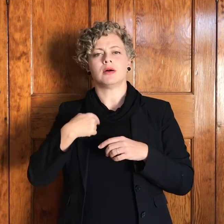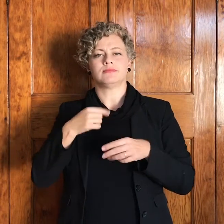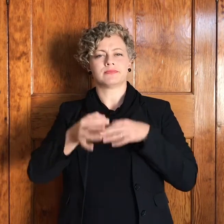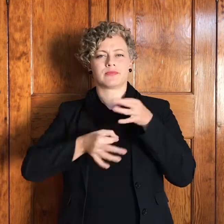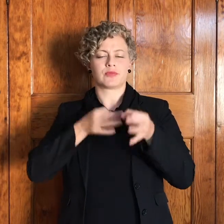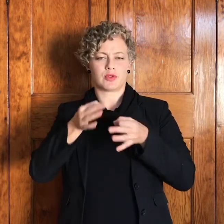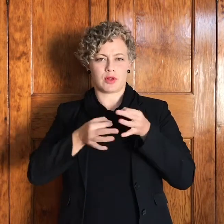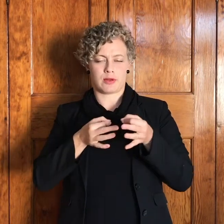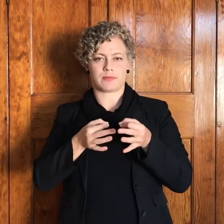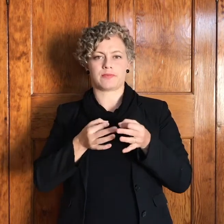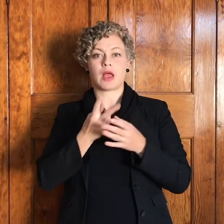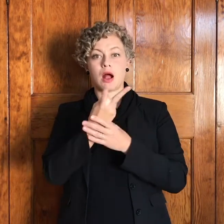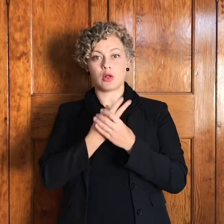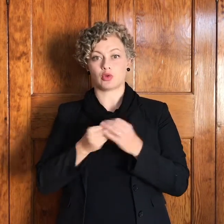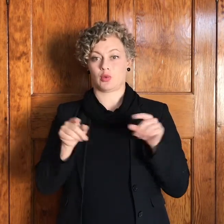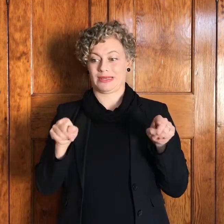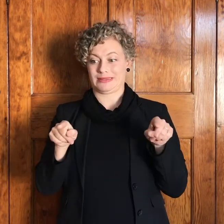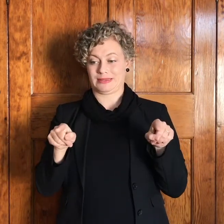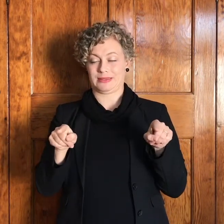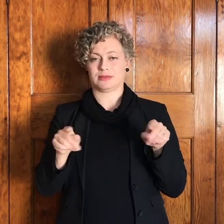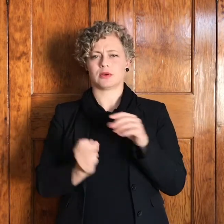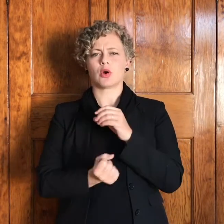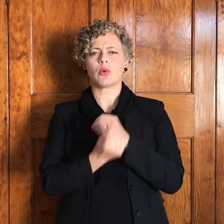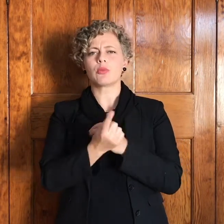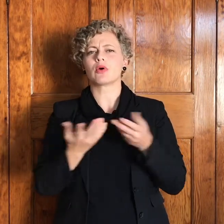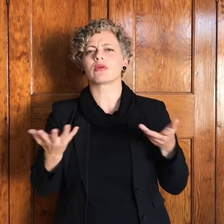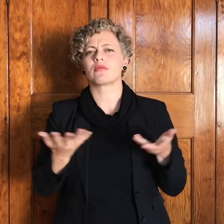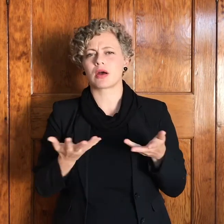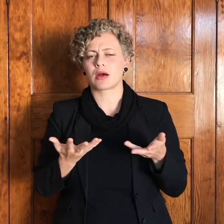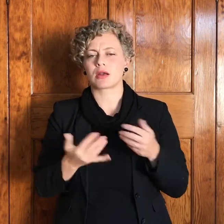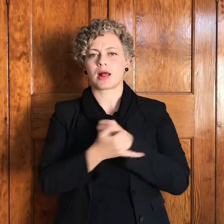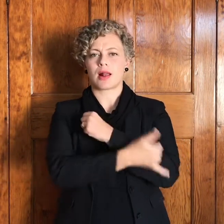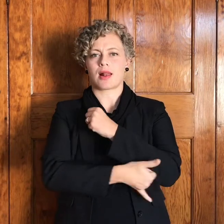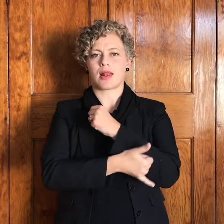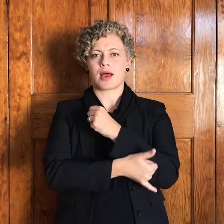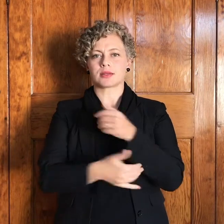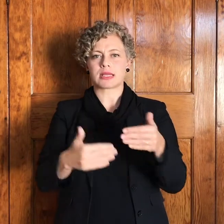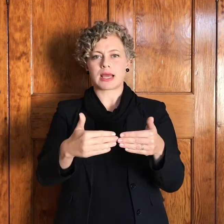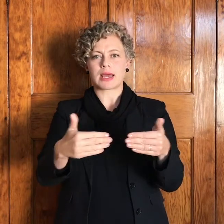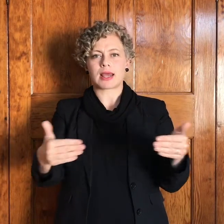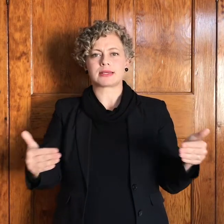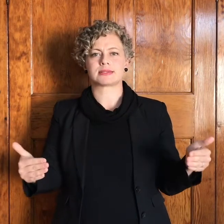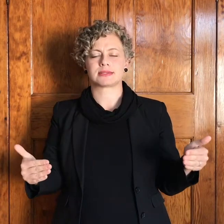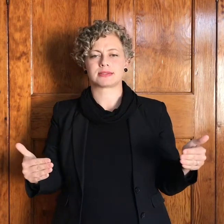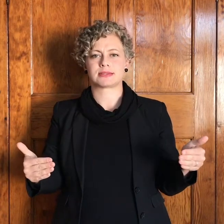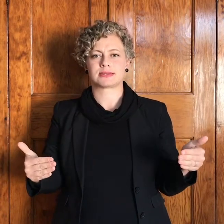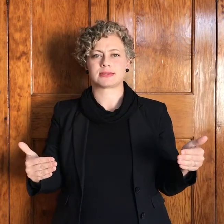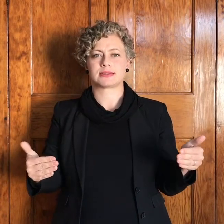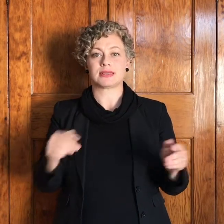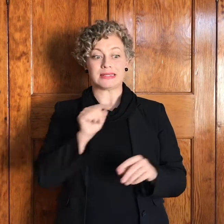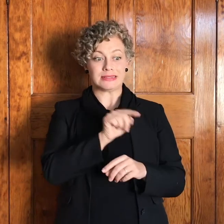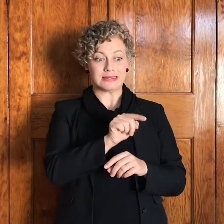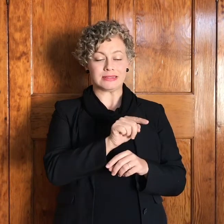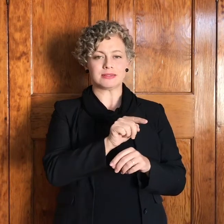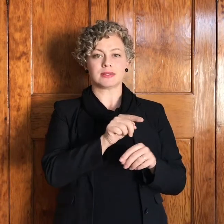Al twee speel af op die grens van die land. Die ene is as hy op die land uitgaan dan